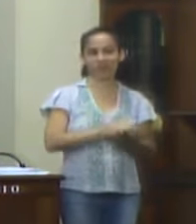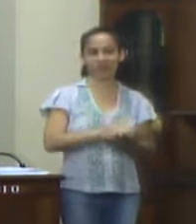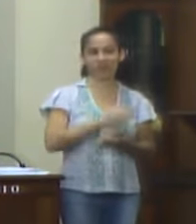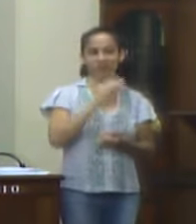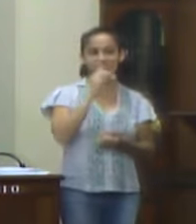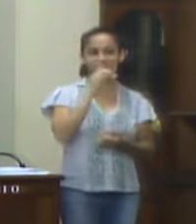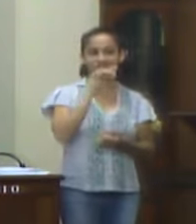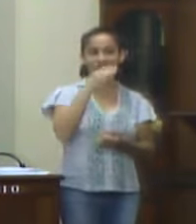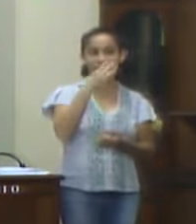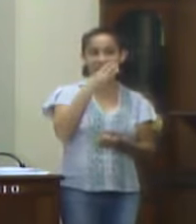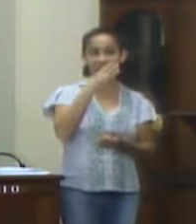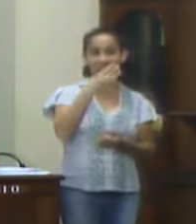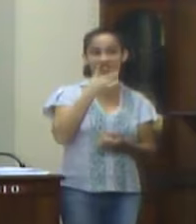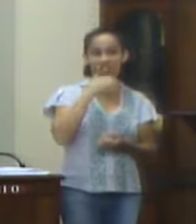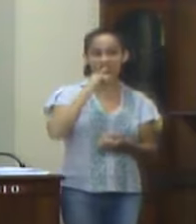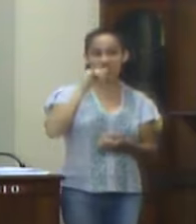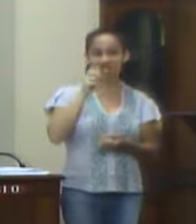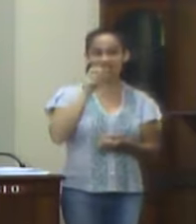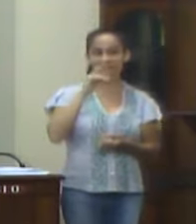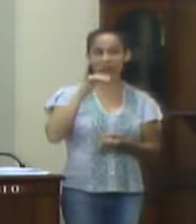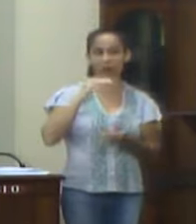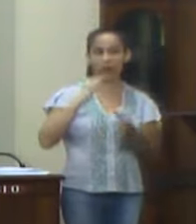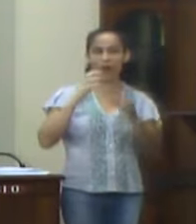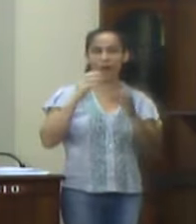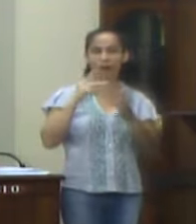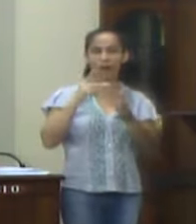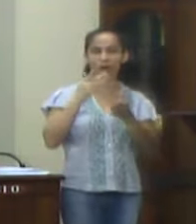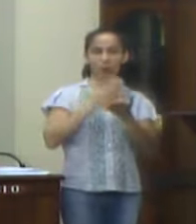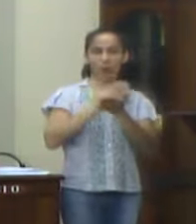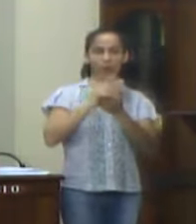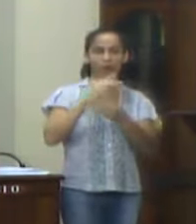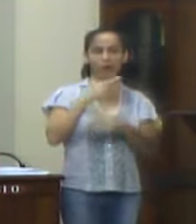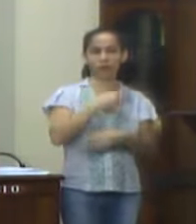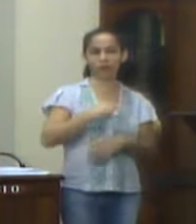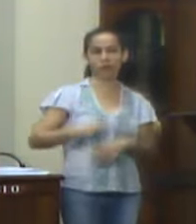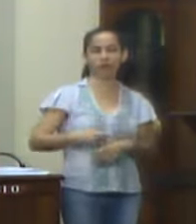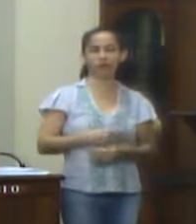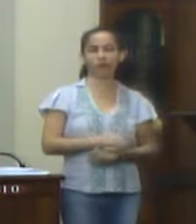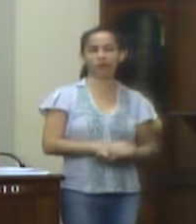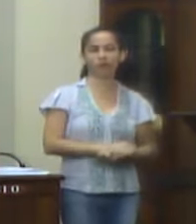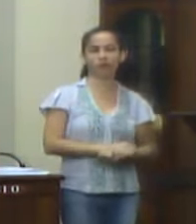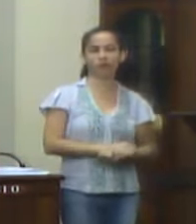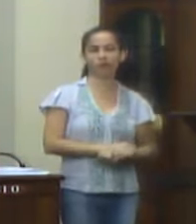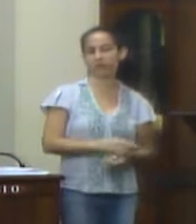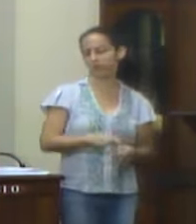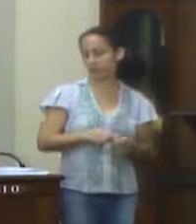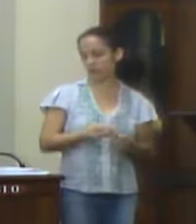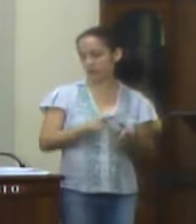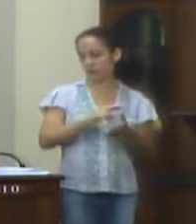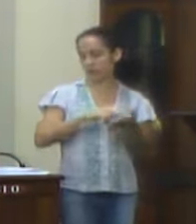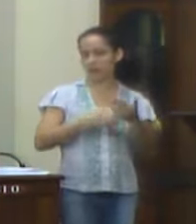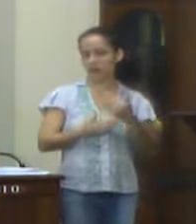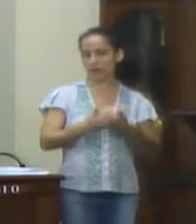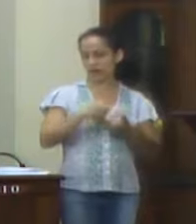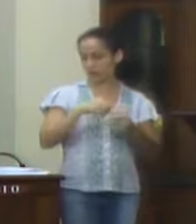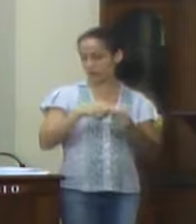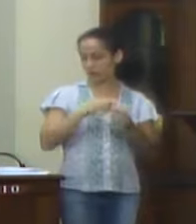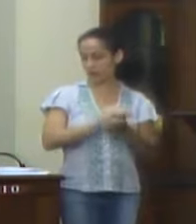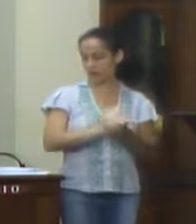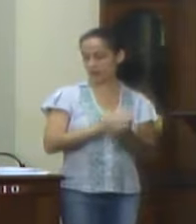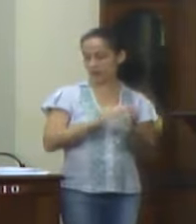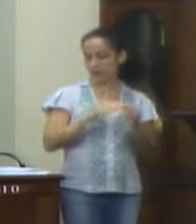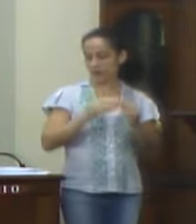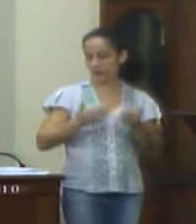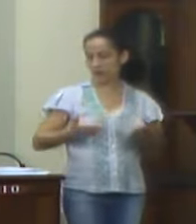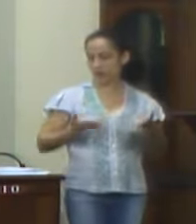doutor Saulo Breves Beiler, infa subscrito em uso de suas atribuições, com base no que dispõe o regimento interno dessa Casa de Leis, requer